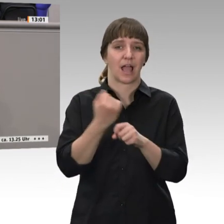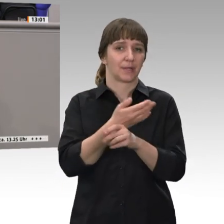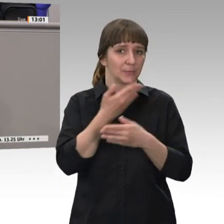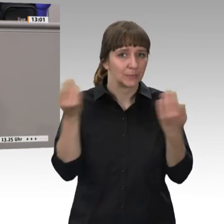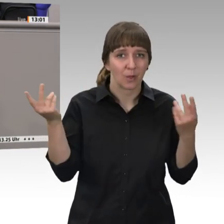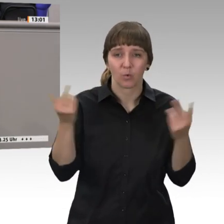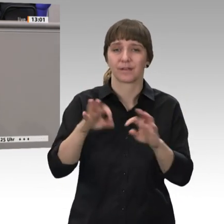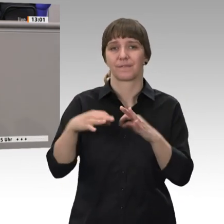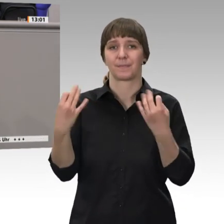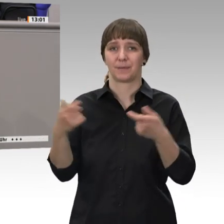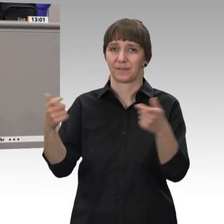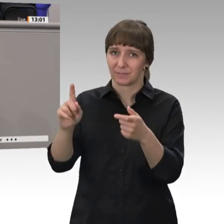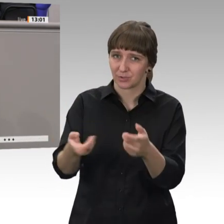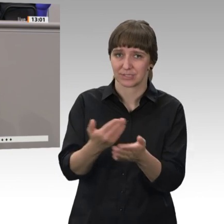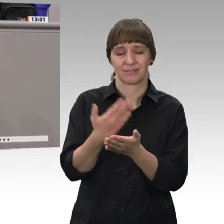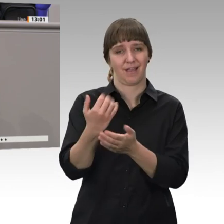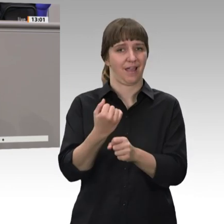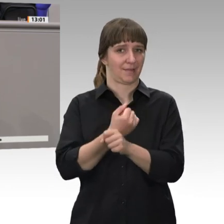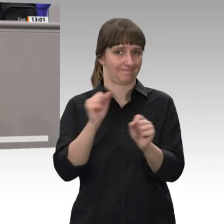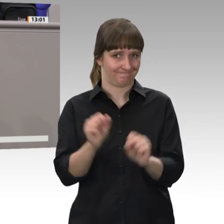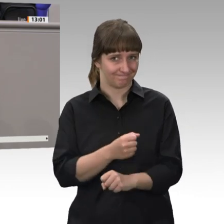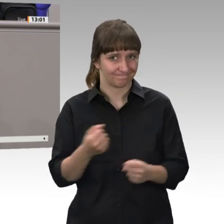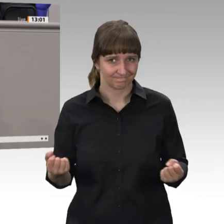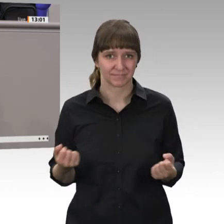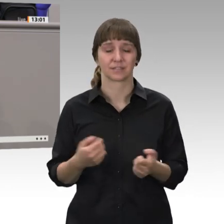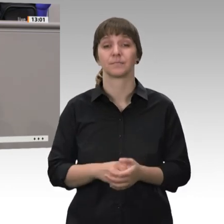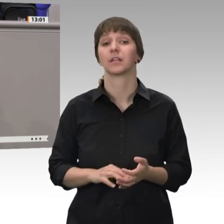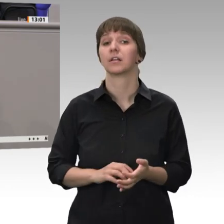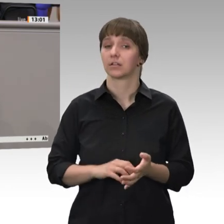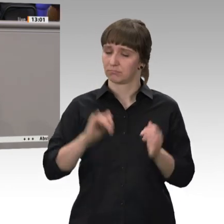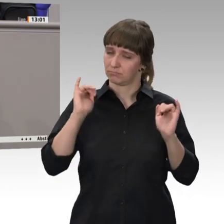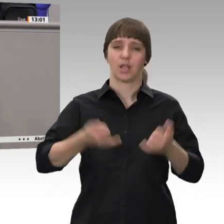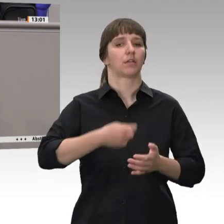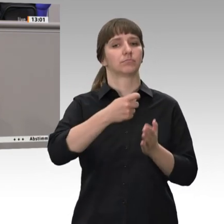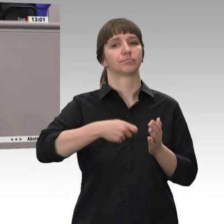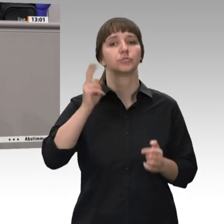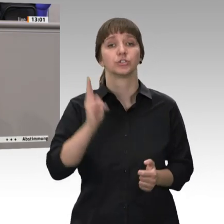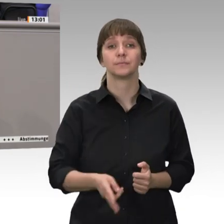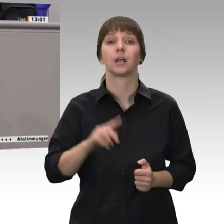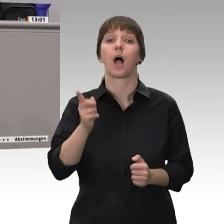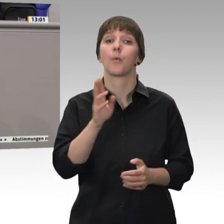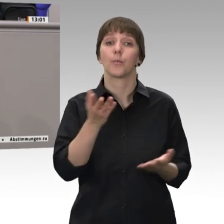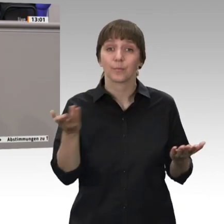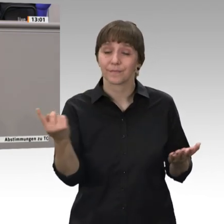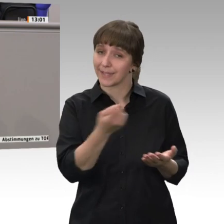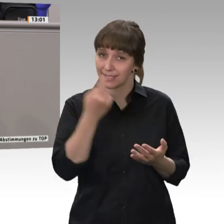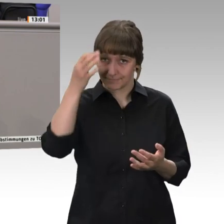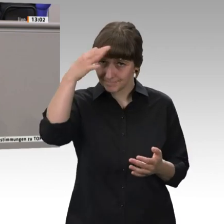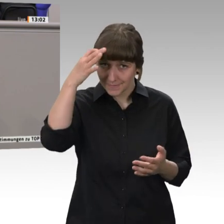gepflegt haben. Wir sind auch einig miteinander, dass wer eine armutsfeste gesetzliche Rente haben will,